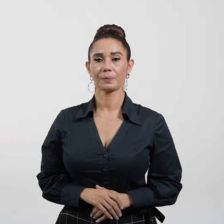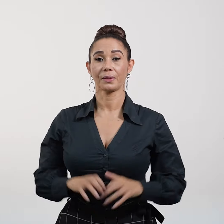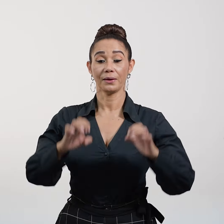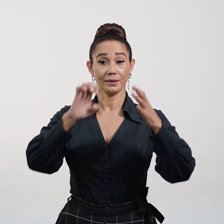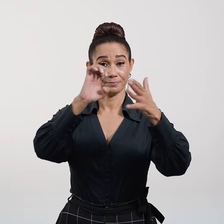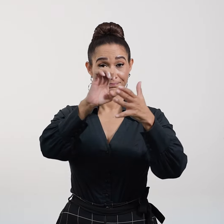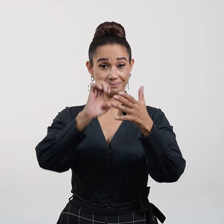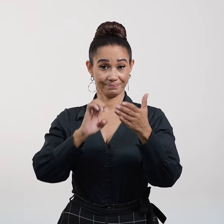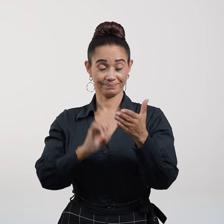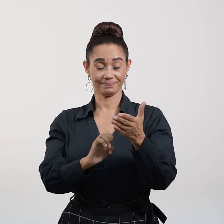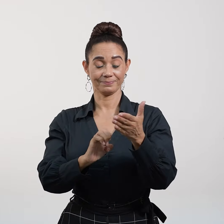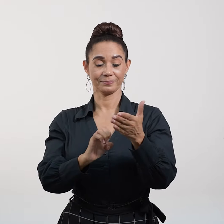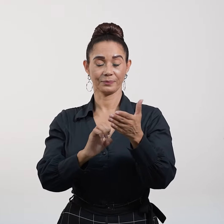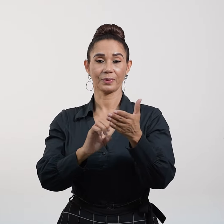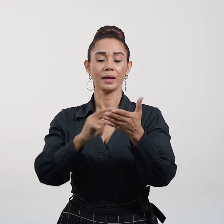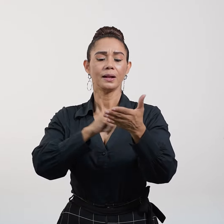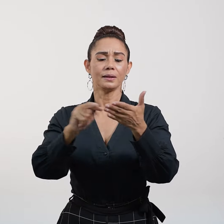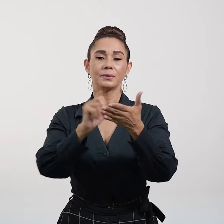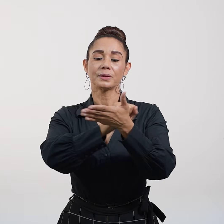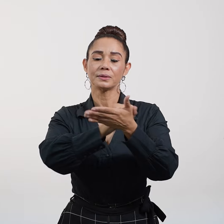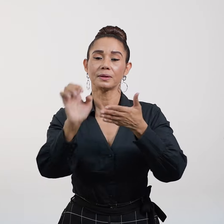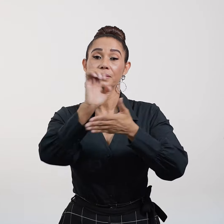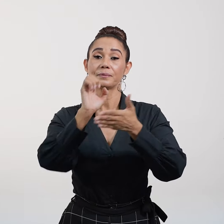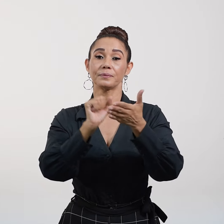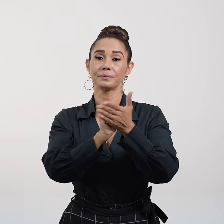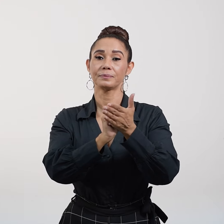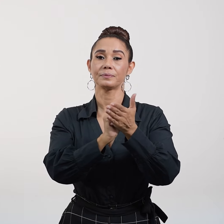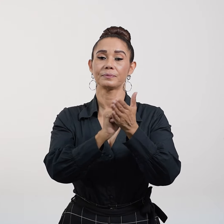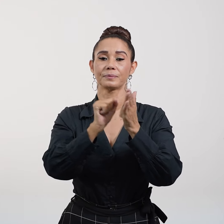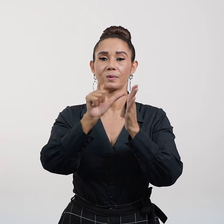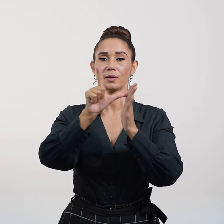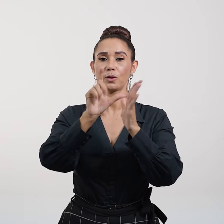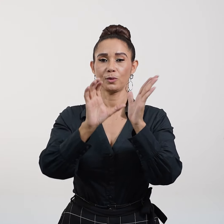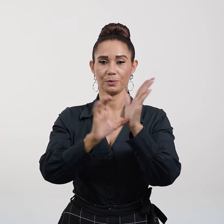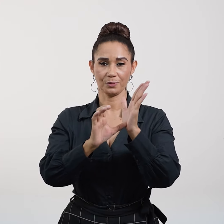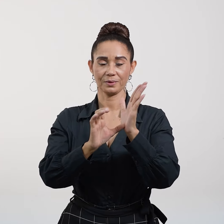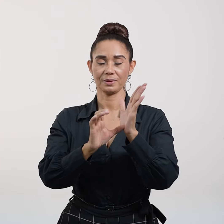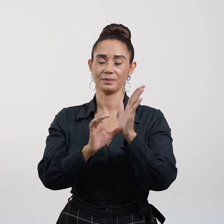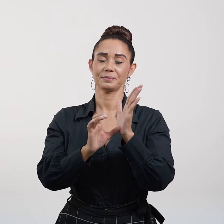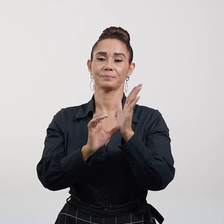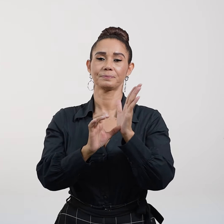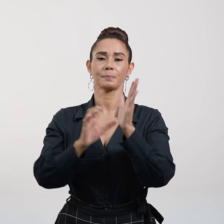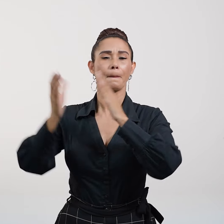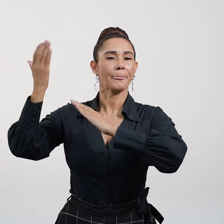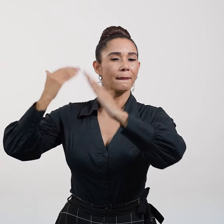Evangelio Lectura del Santo Evangelio según San Lucas En aquel tiempo,